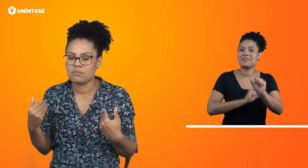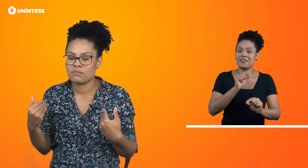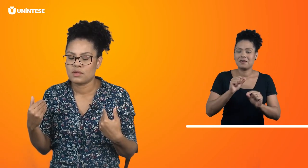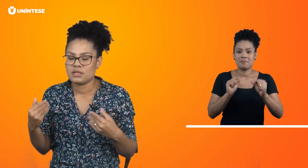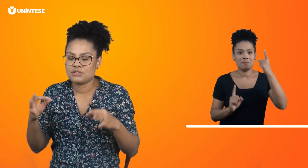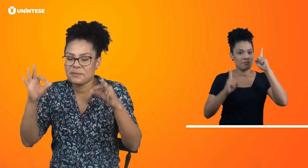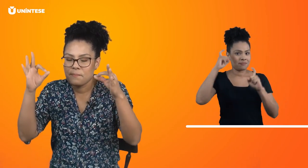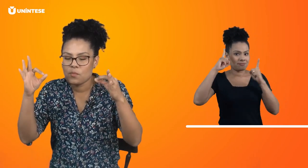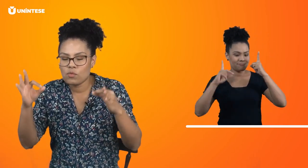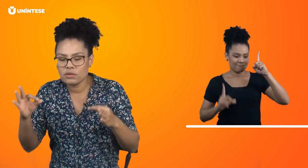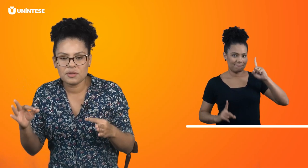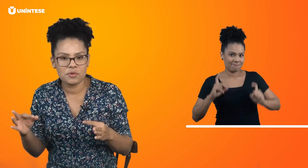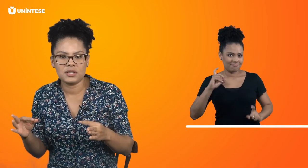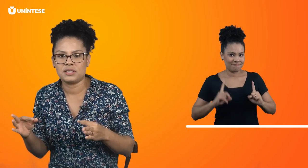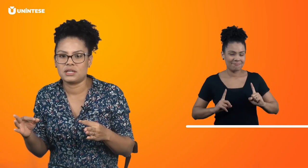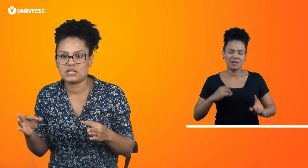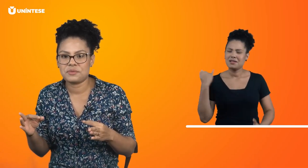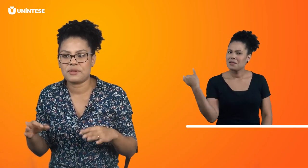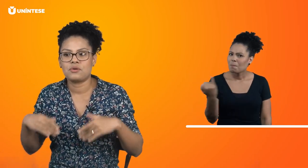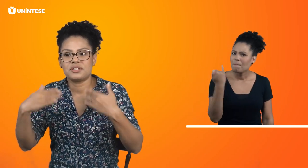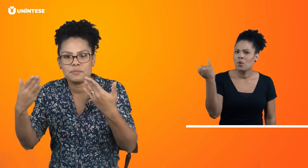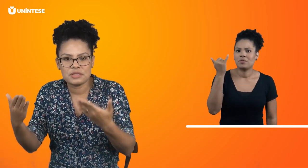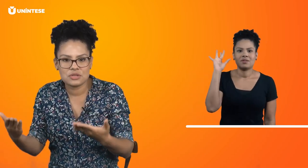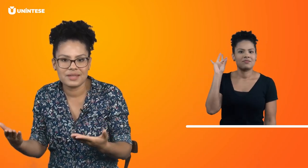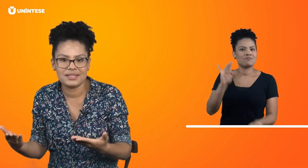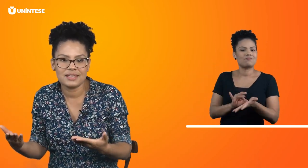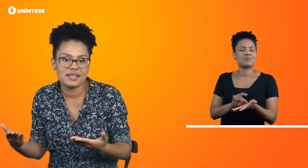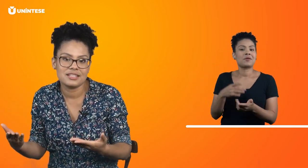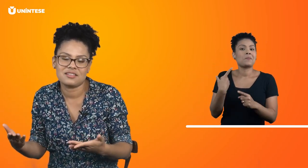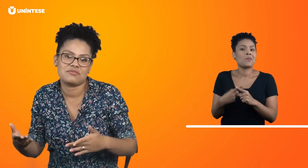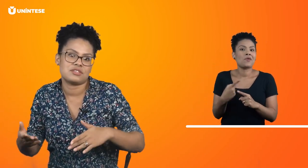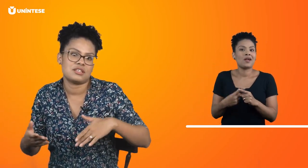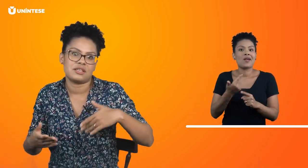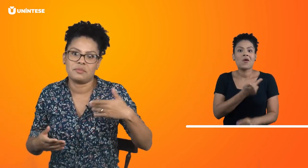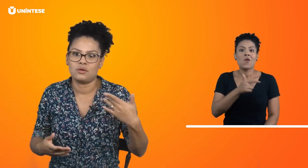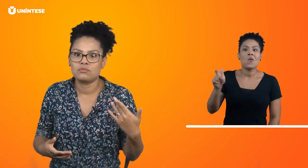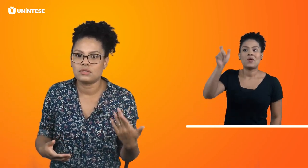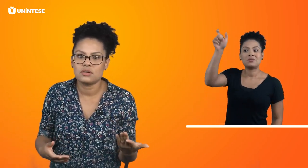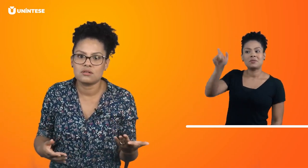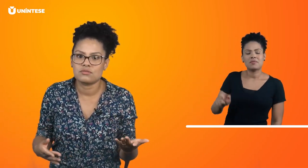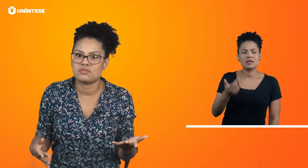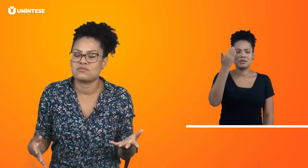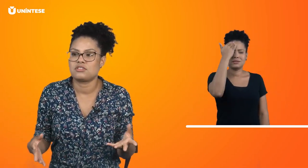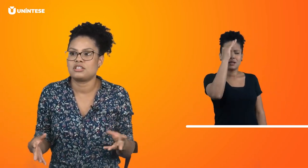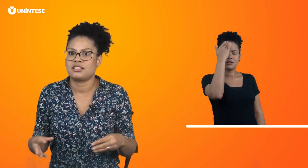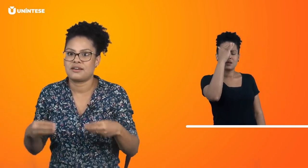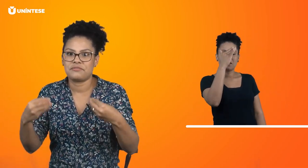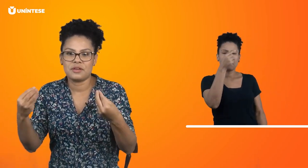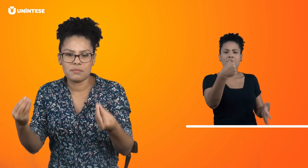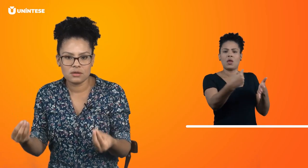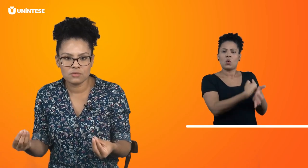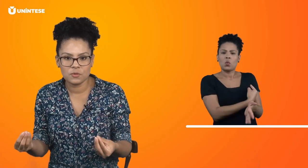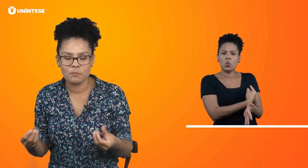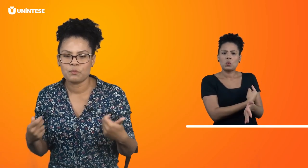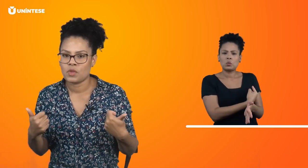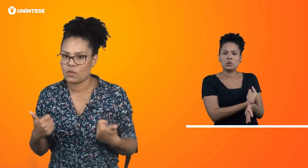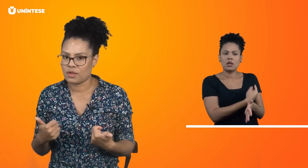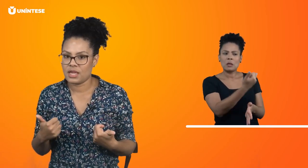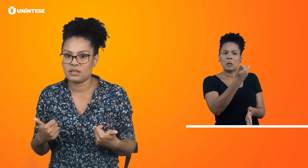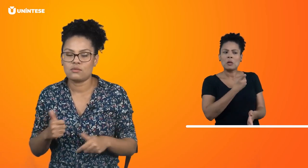Isso é muito importante para outra pessoa entender se você está perguntando, se você está afirmando. Ok? Então,